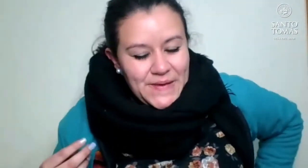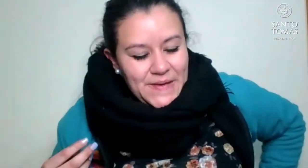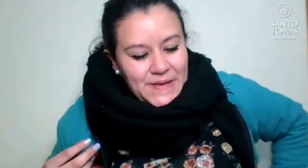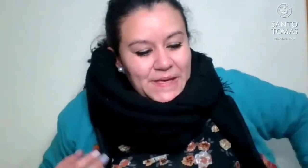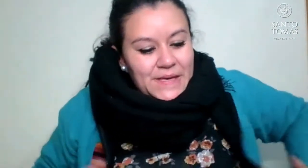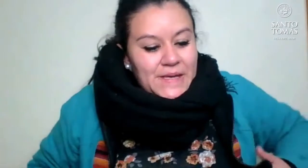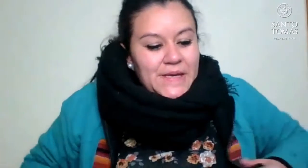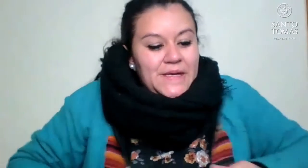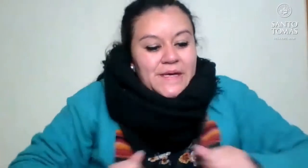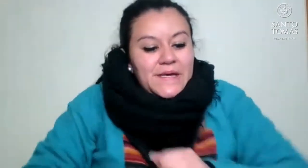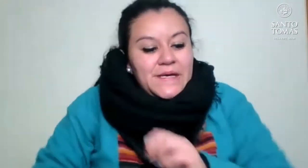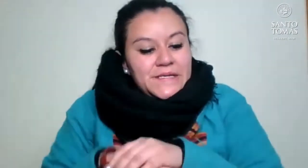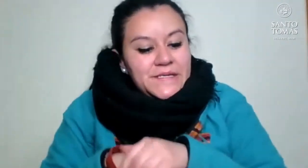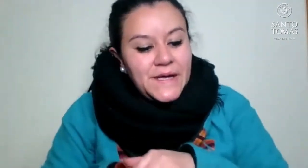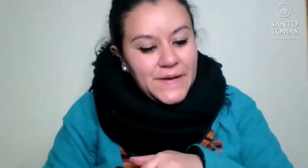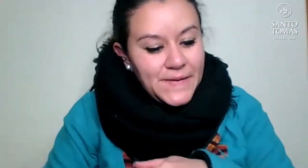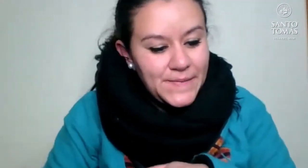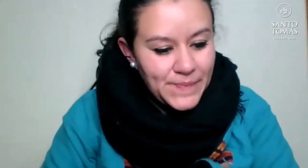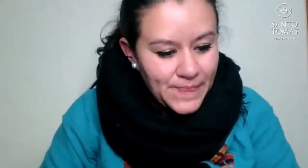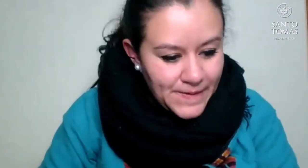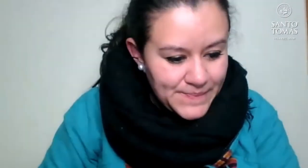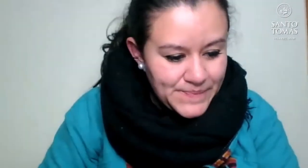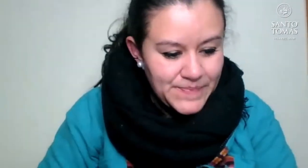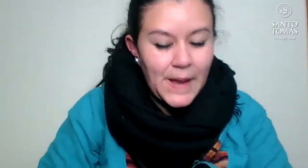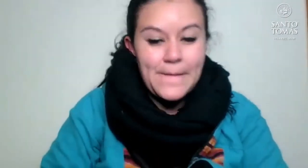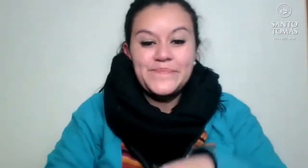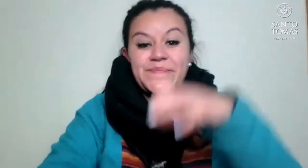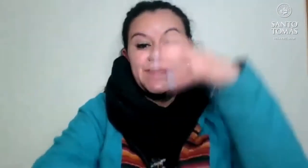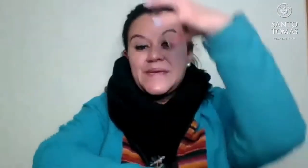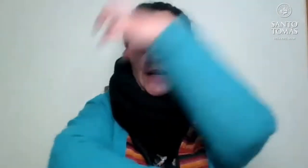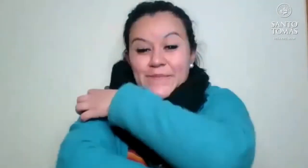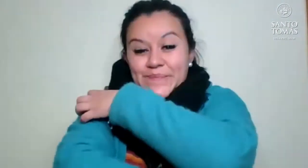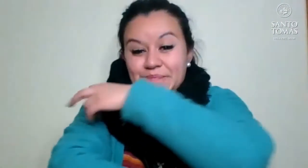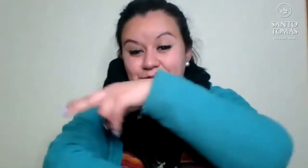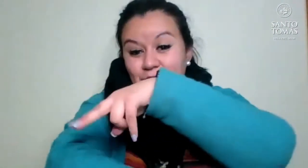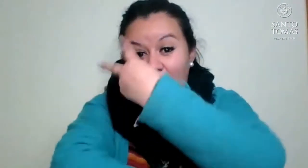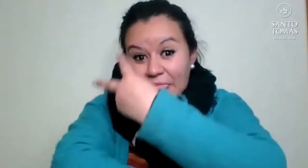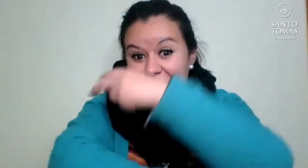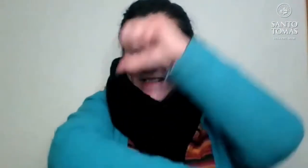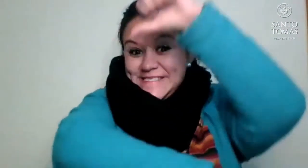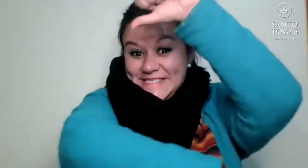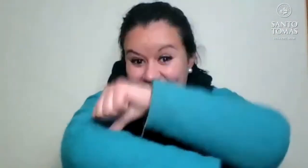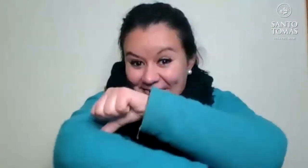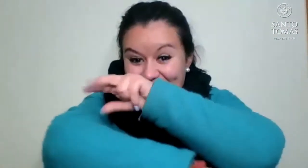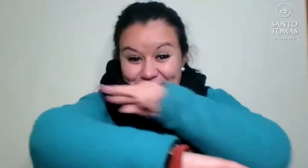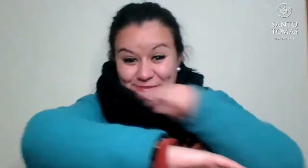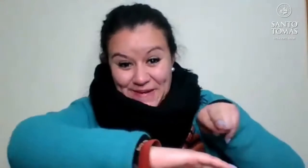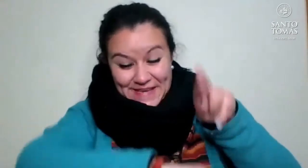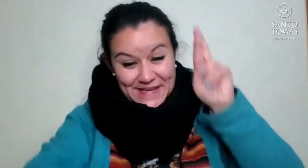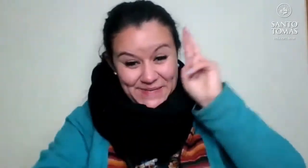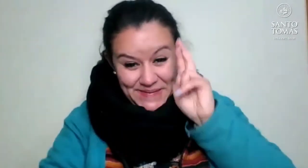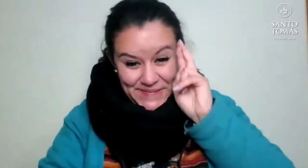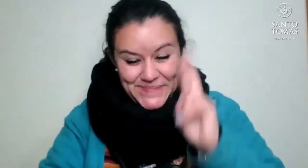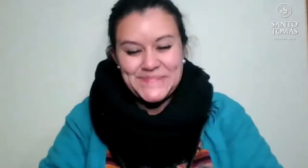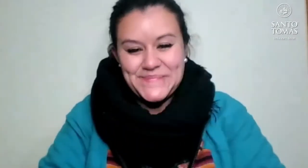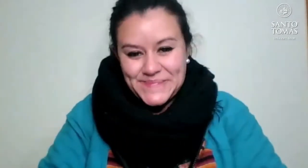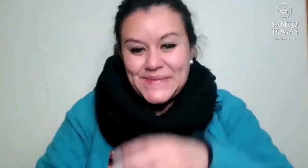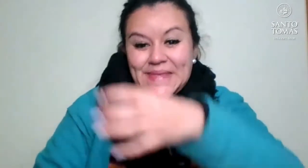¿Bien? Recuerden lo que vamos a ver hoy día y no olviden lo que vamos a aprender. Entonces, vamos a